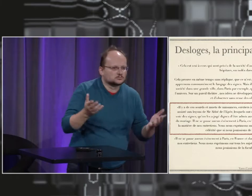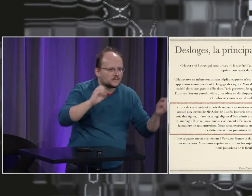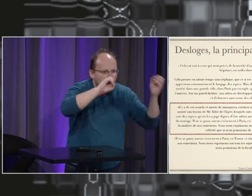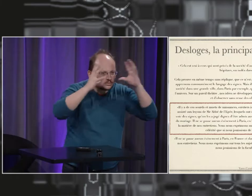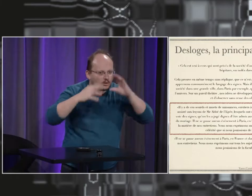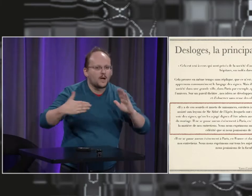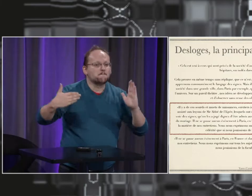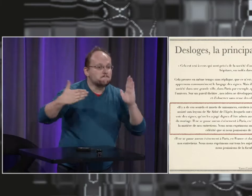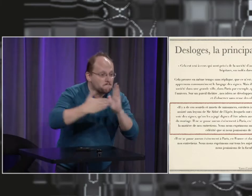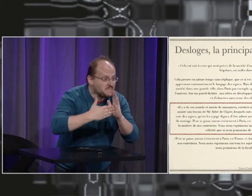sûr une instruction.